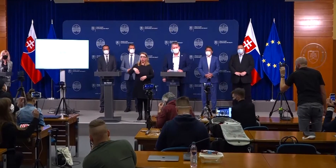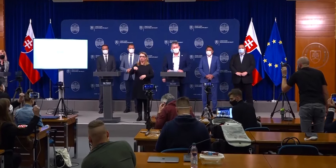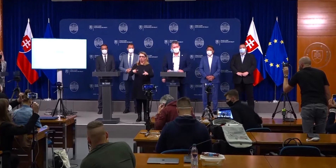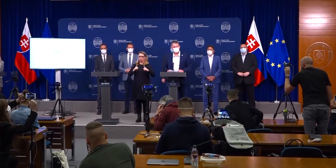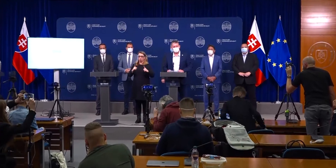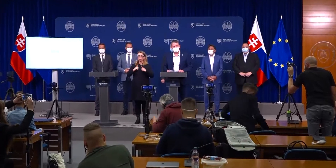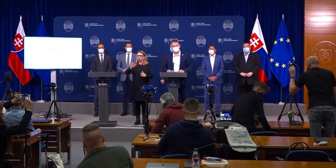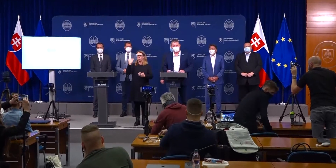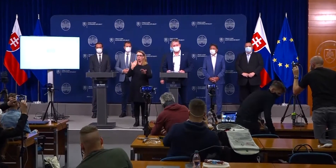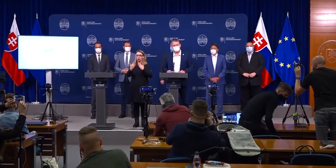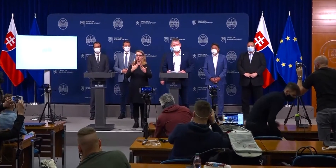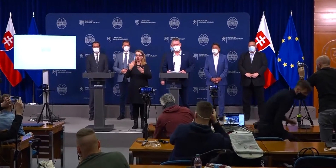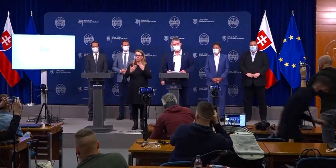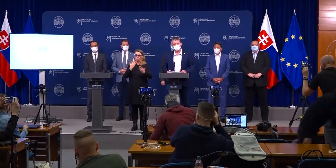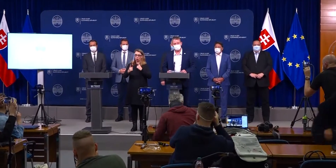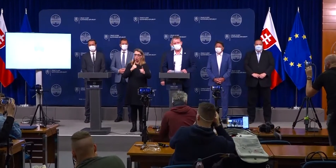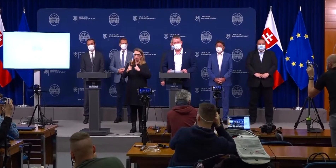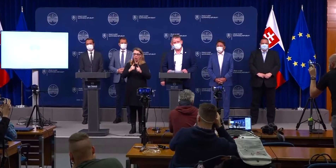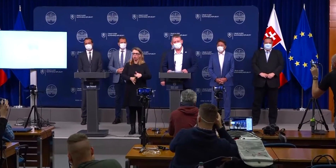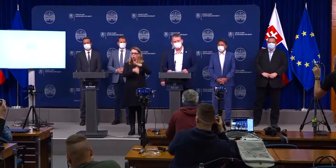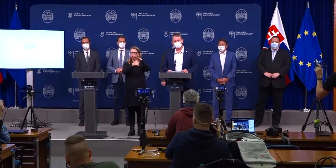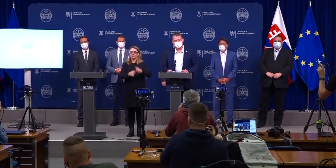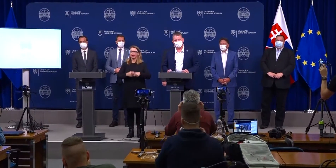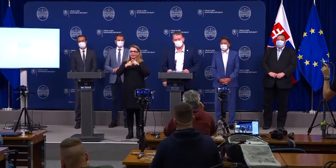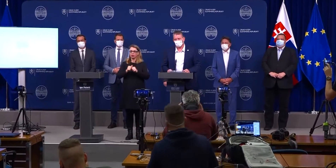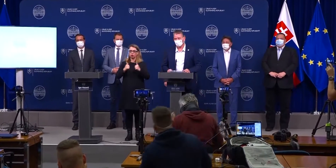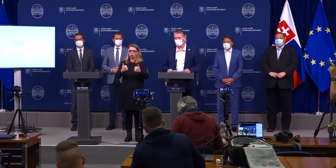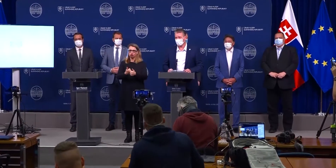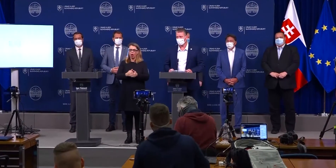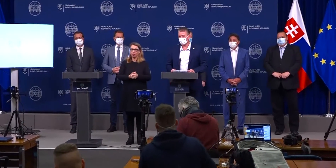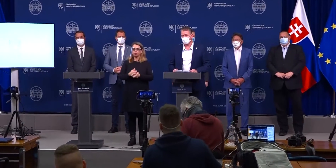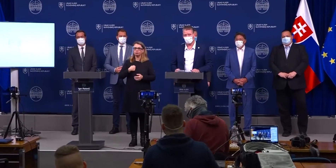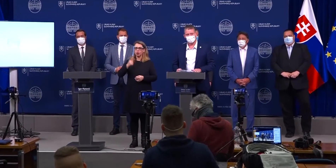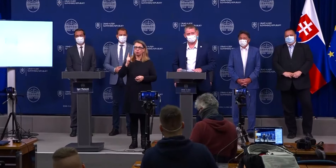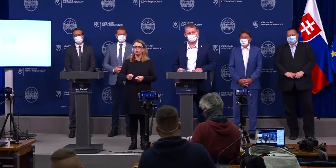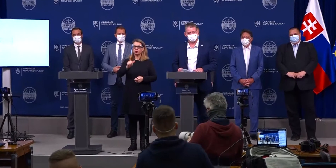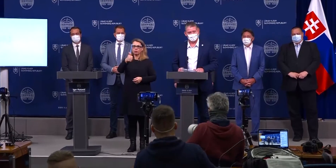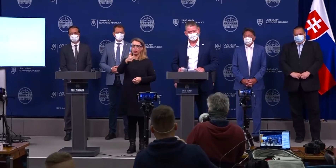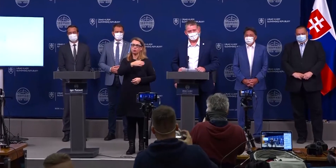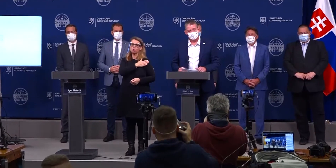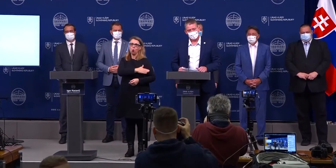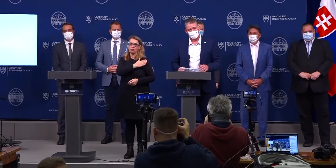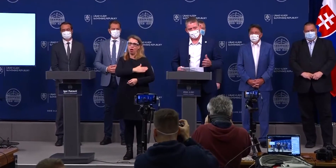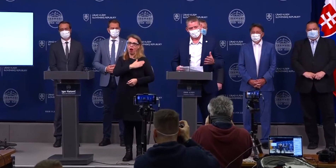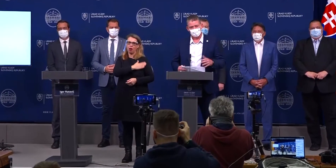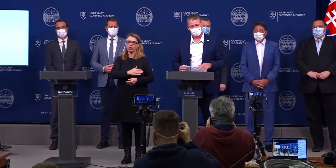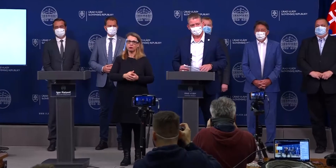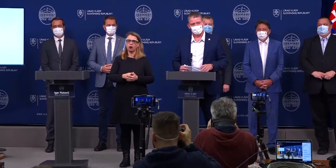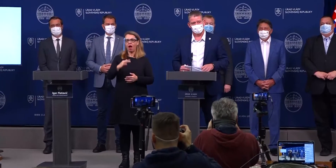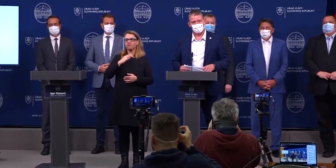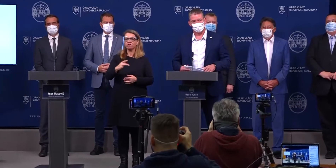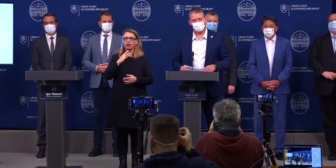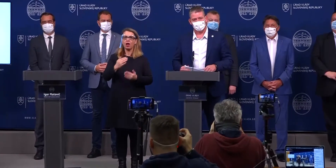Dnes bolo rokovanie ústredného krízového štábu a musím v prvom rade pochváliť a